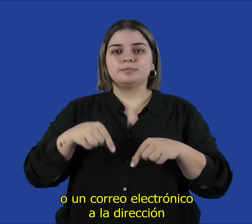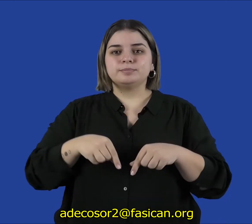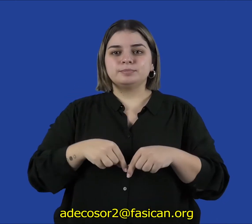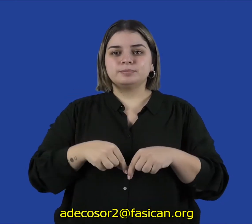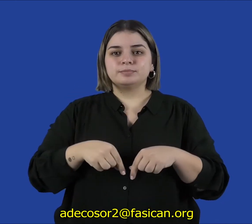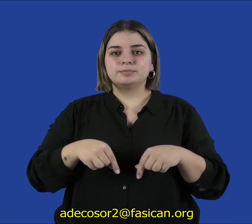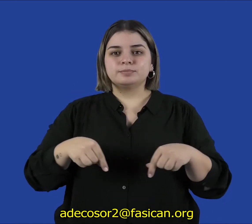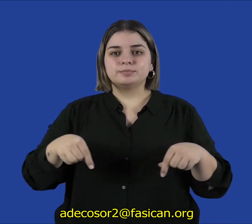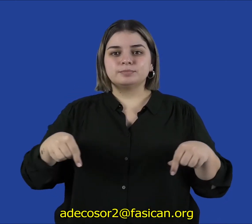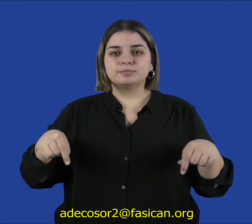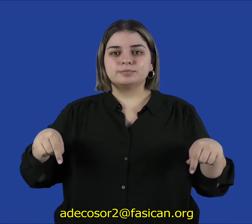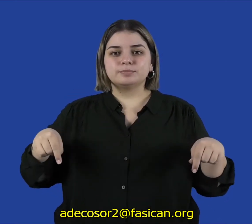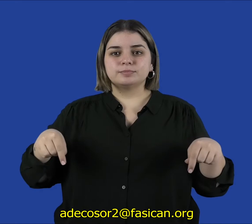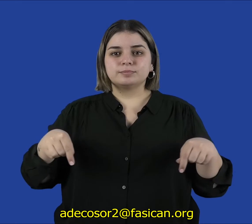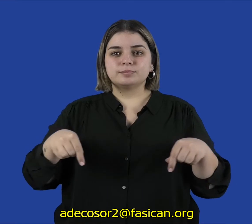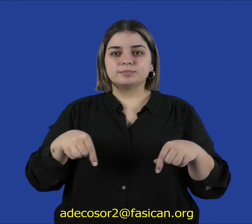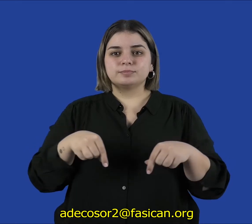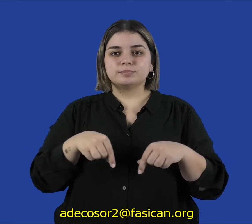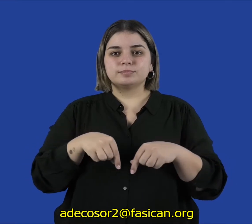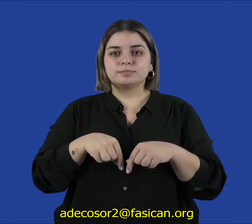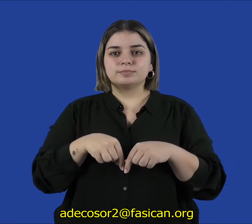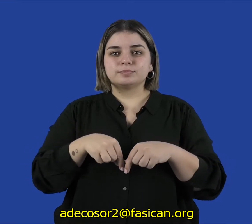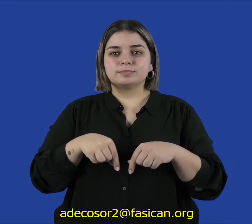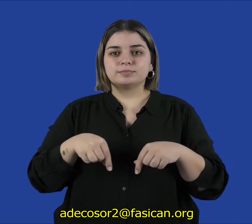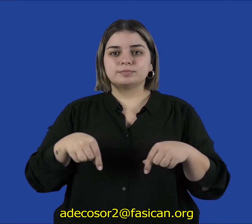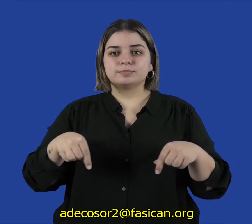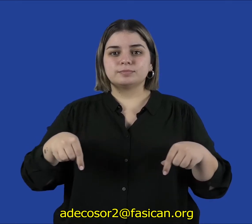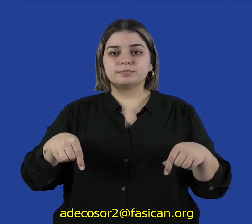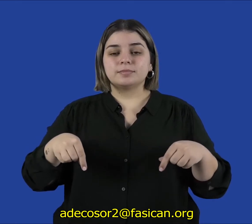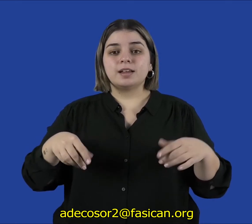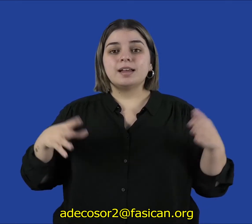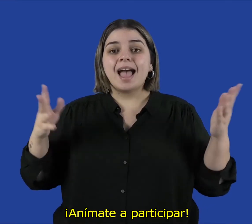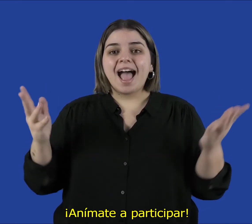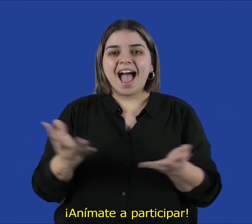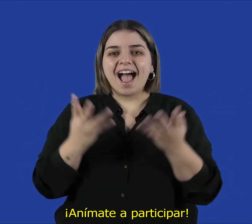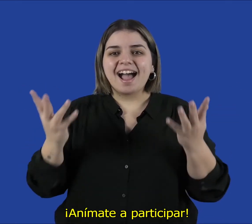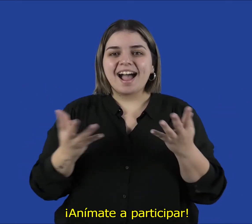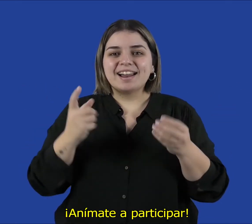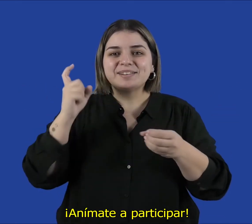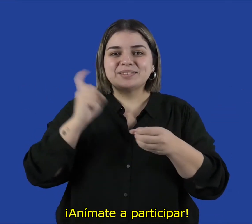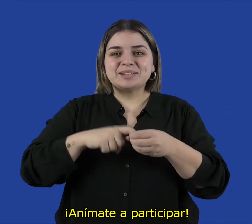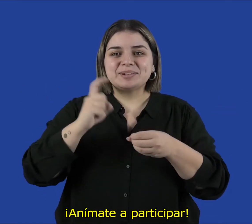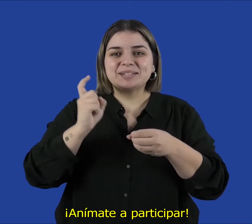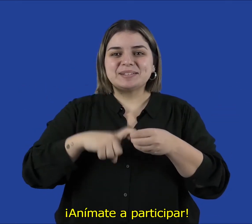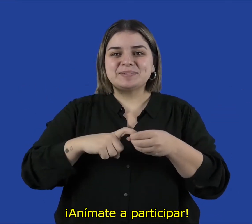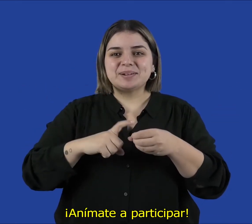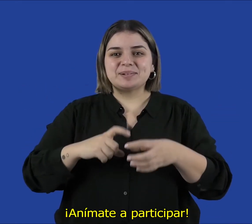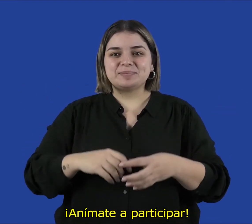electrónico a la dirección adecosor2.arrogafasicán.org ¡Anímate a participar!